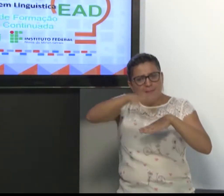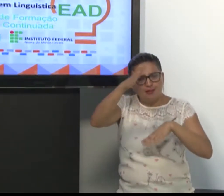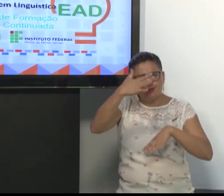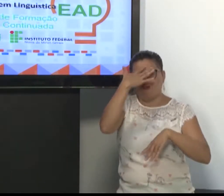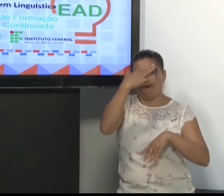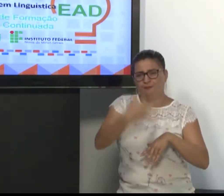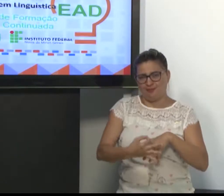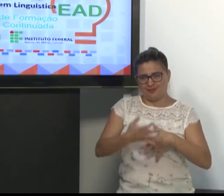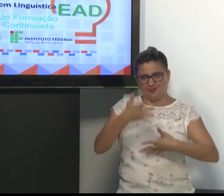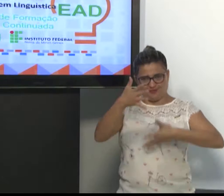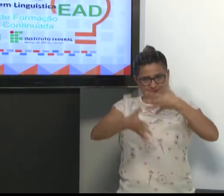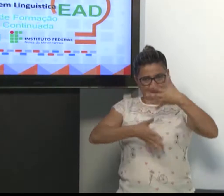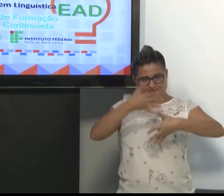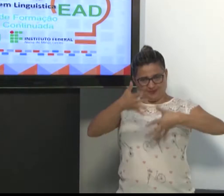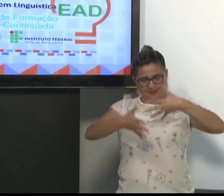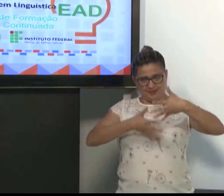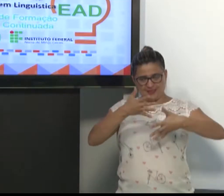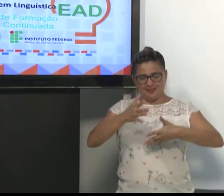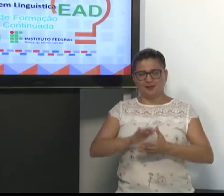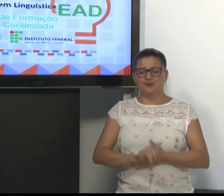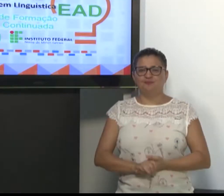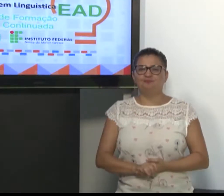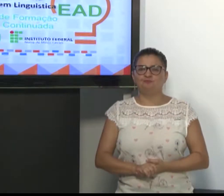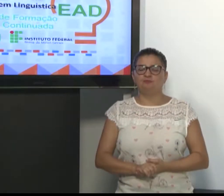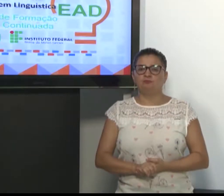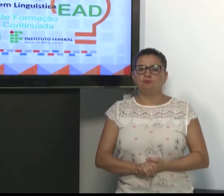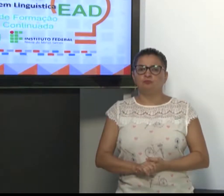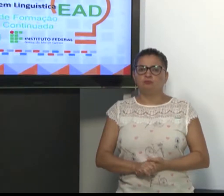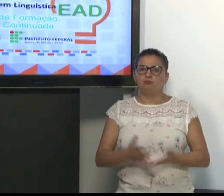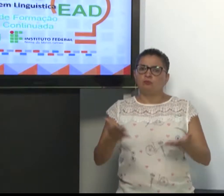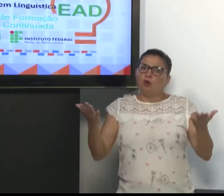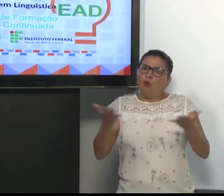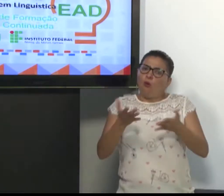possam desenvolver mais a fluência na língua de sinais, a compreensão na língua de sinais.